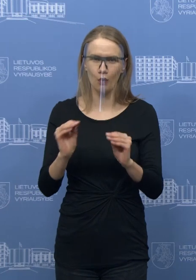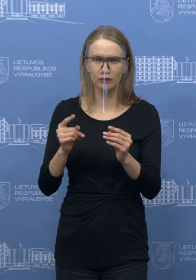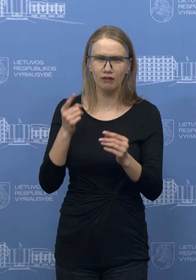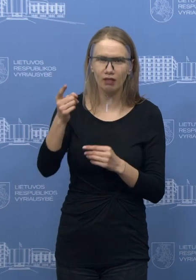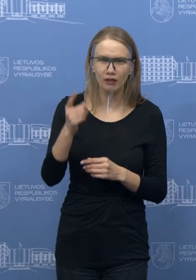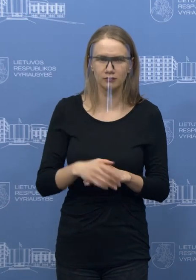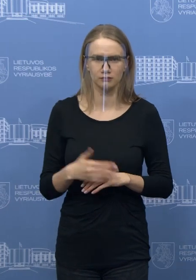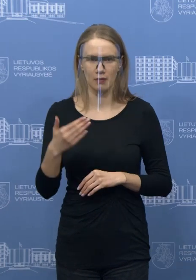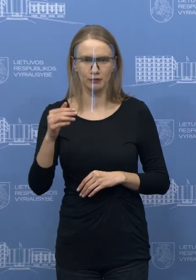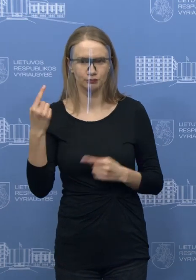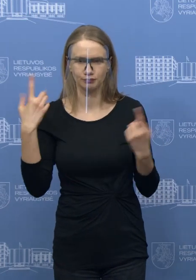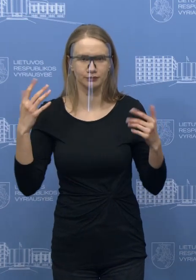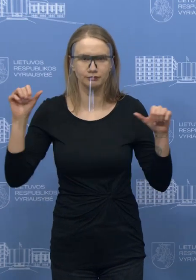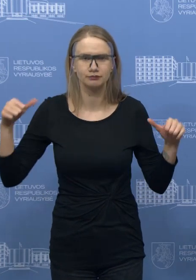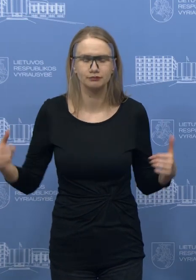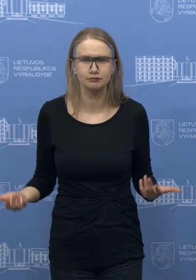Marijau, negirdime tavęs.